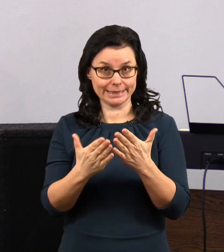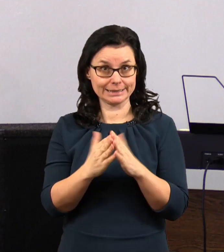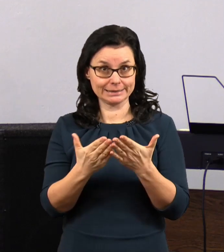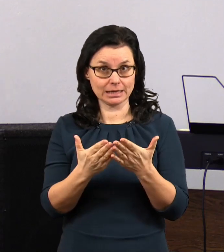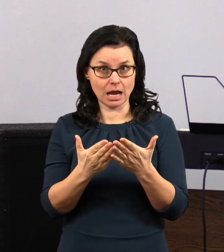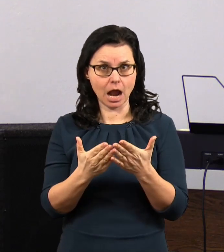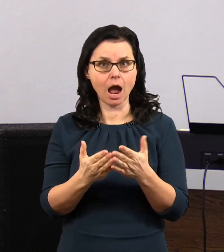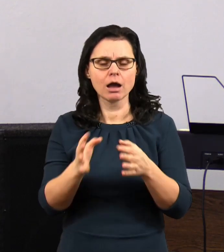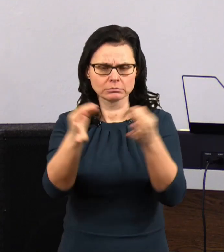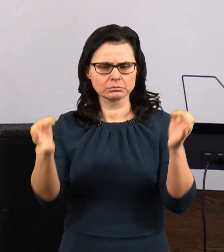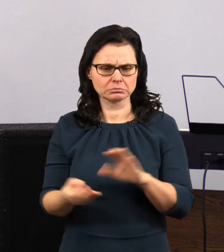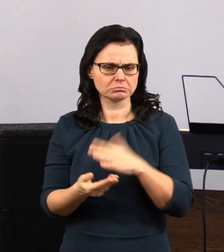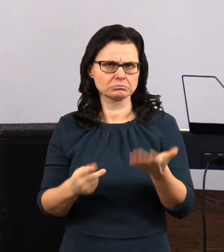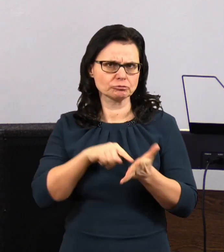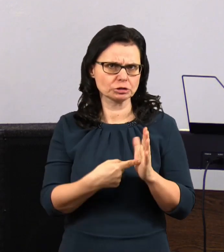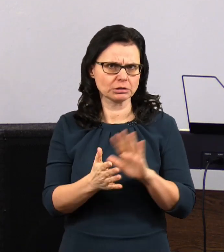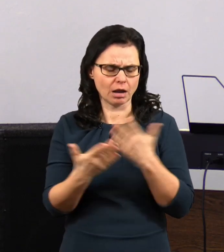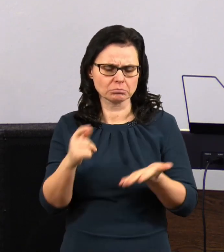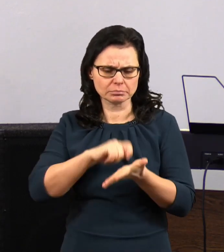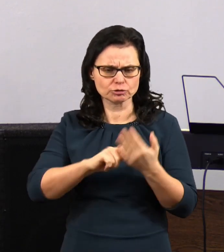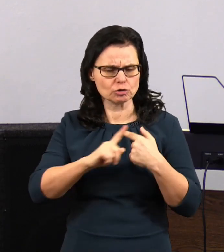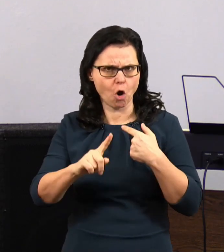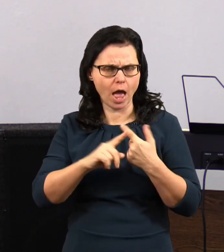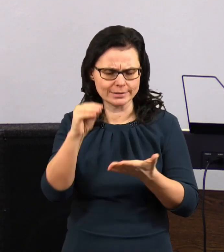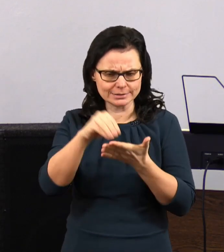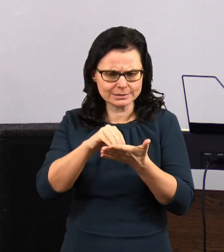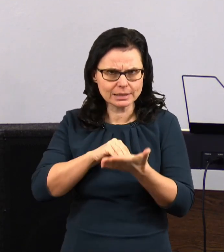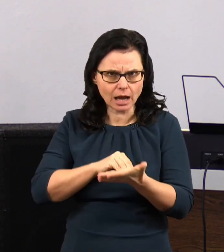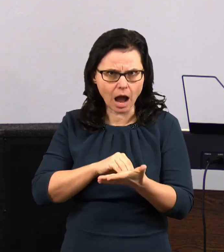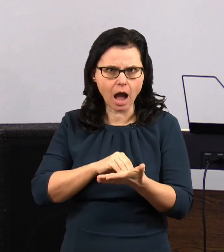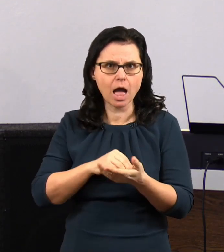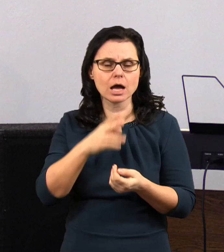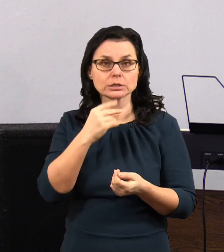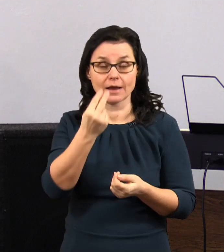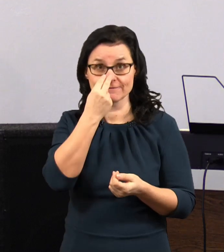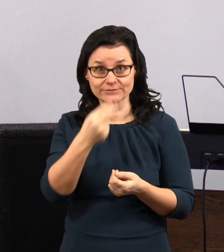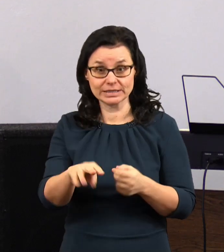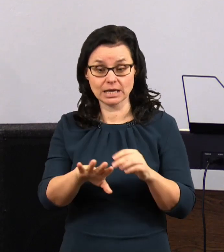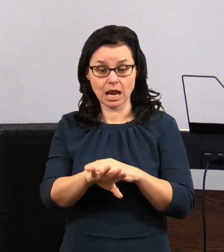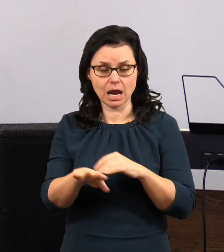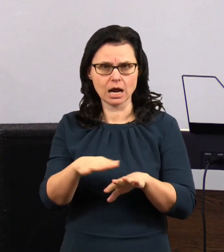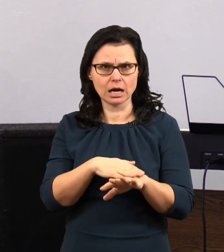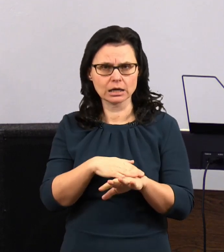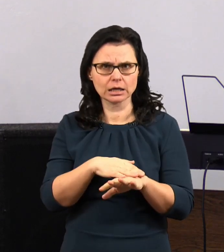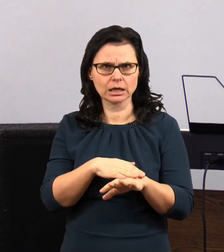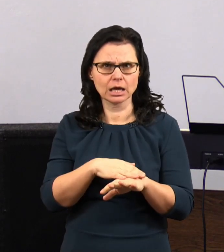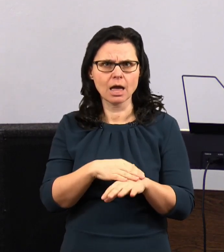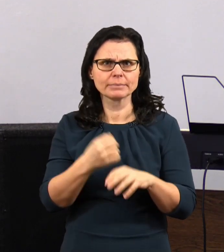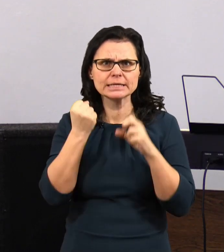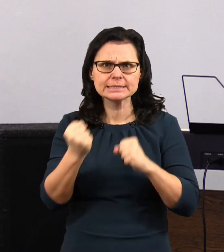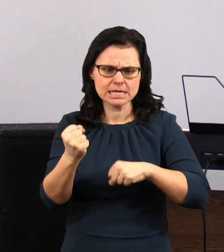třídní knihu, kde se zapisovala docházka, tak jsme si všimli, že tady na rukách měl strašně silné